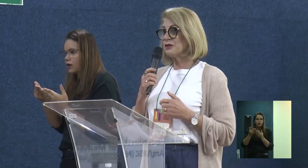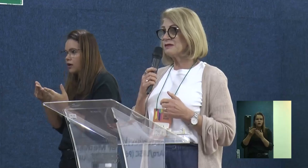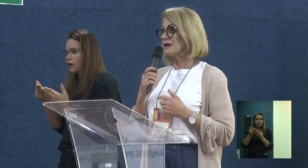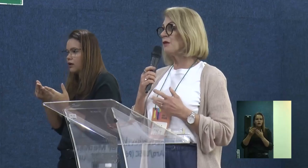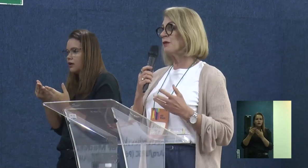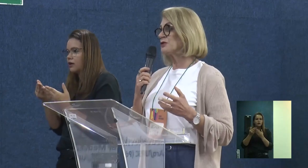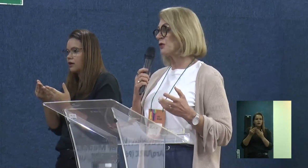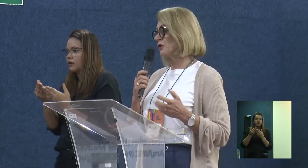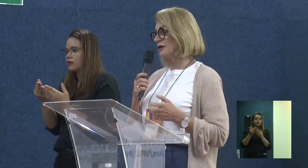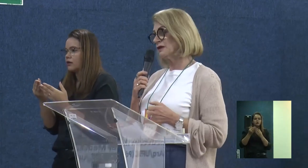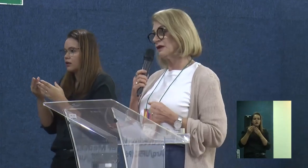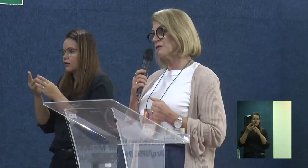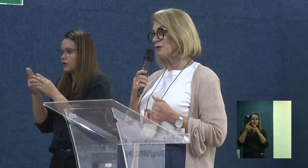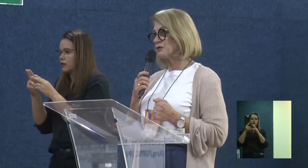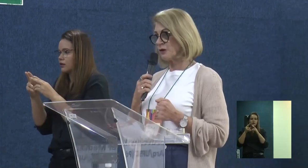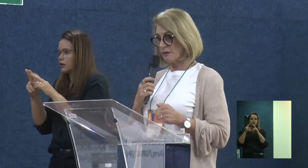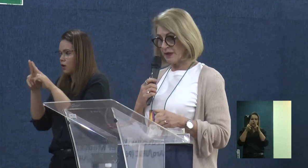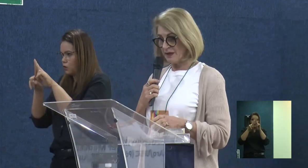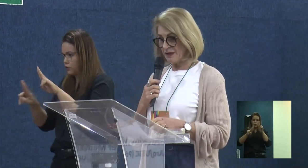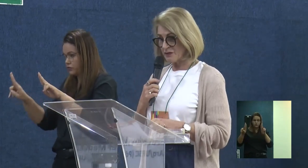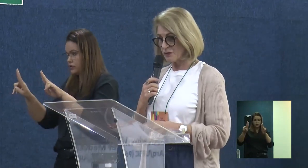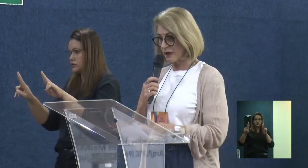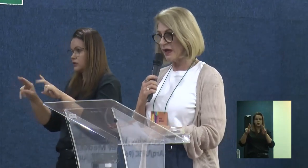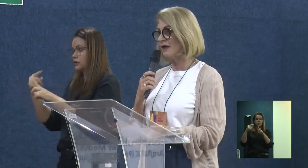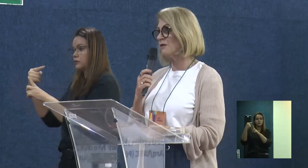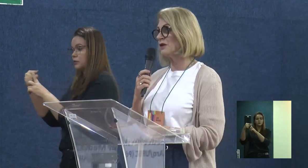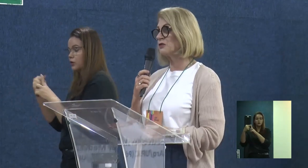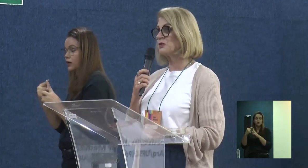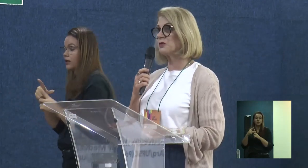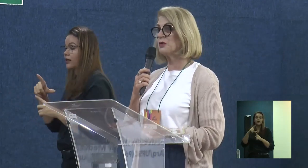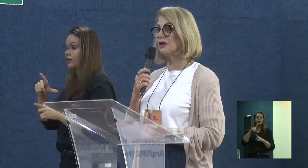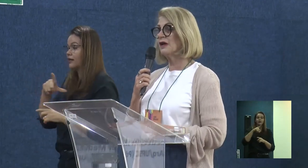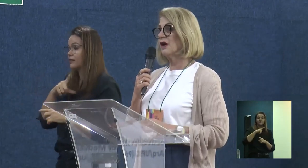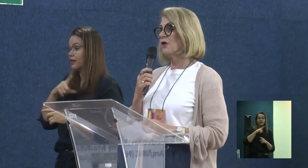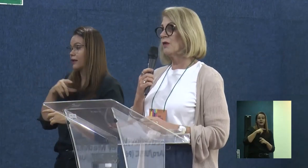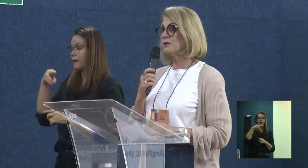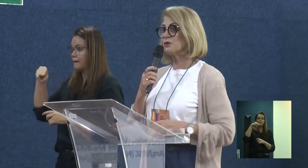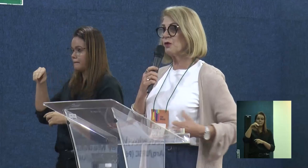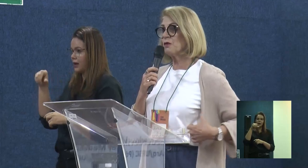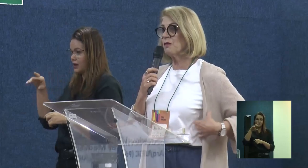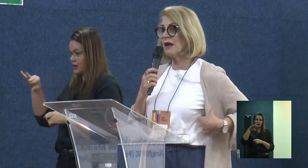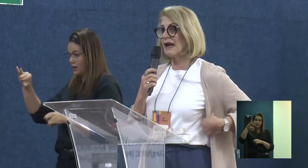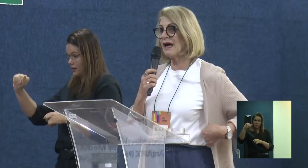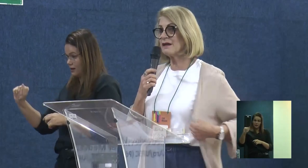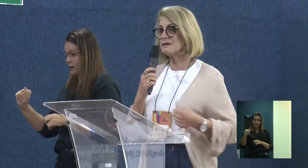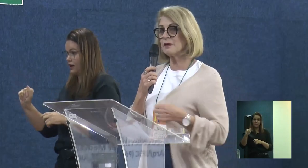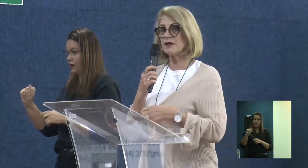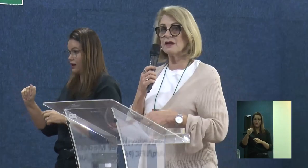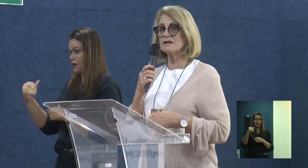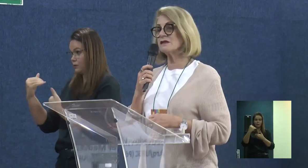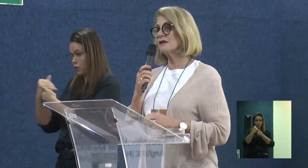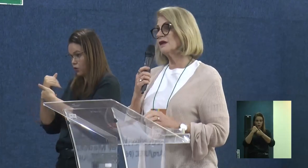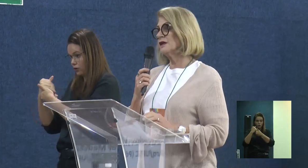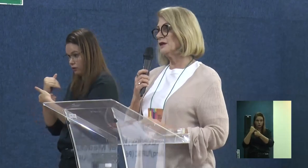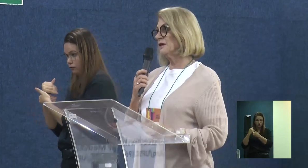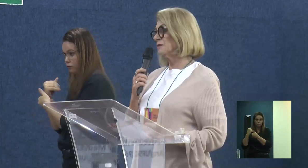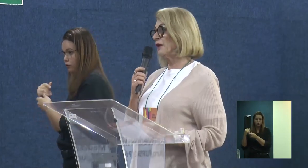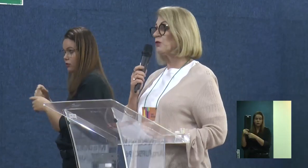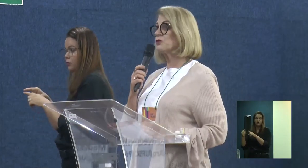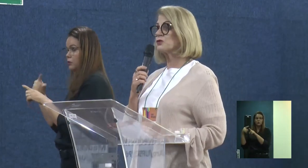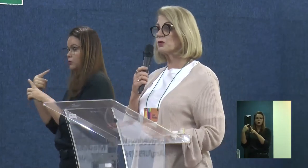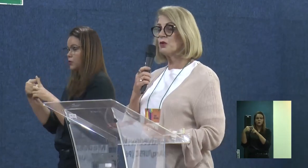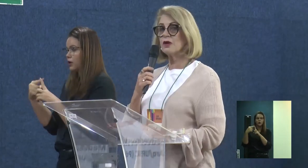em que eu me senti extremamente acolhida, a professora Maria Inês Gaia, a minha tutora, uma pessoa com uma larga experiência